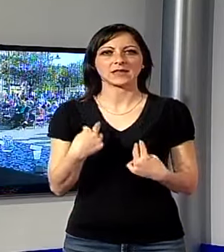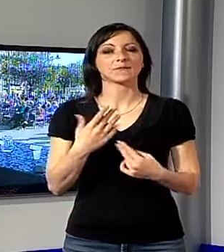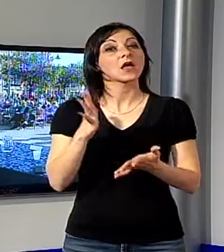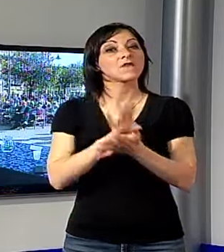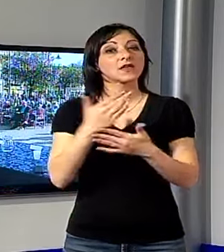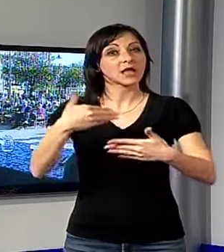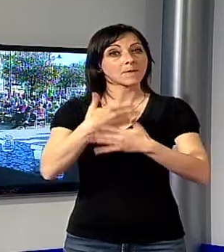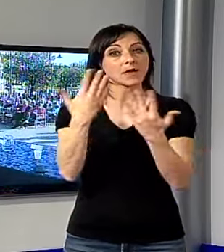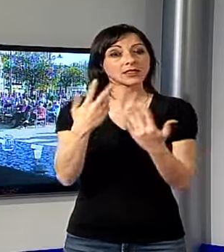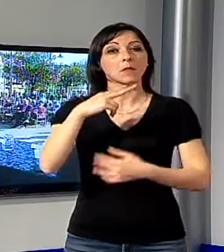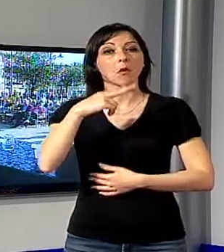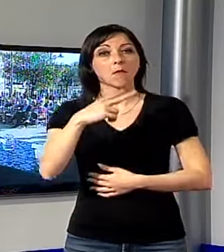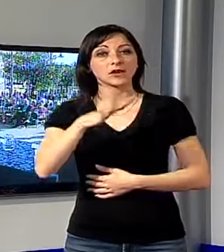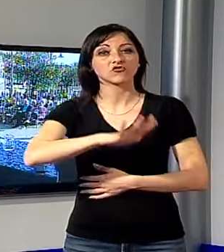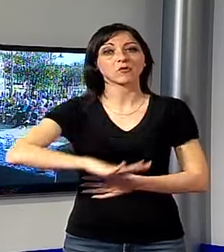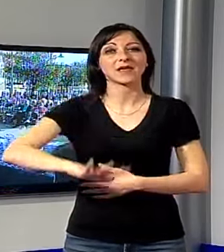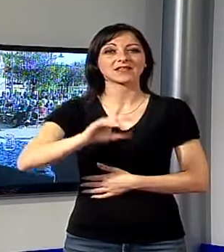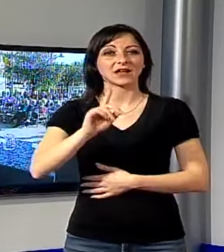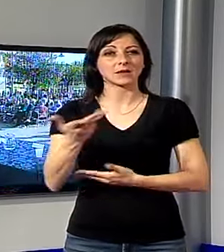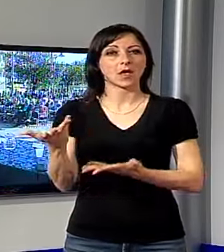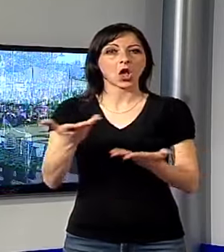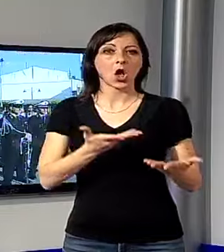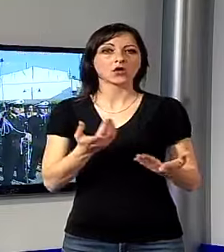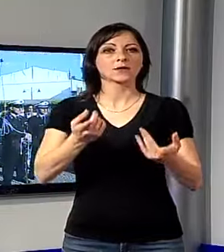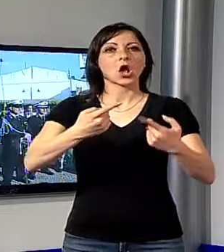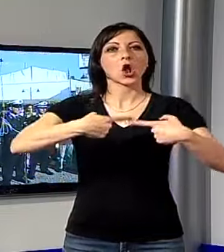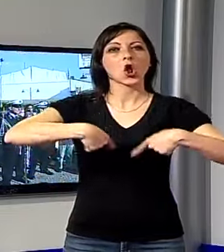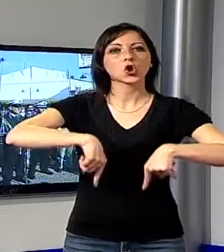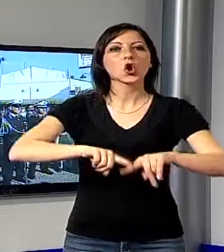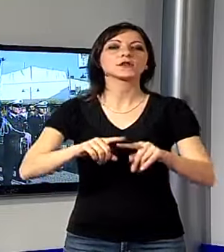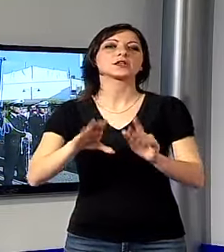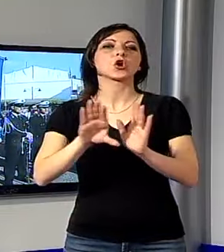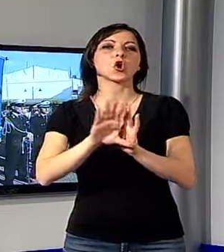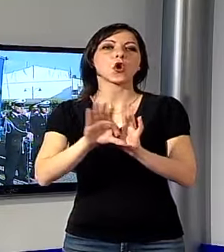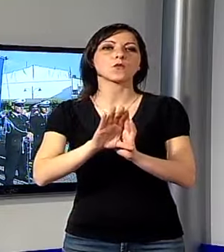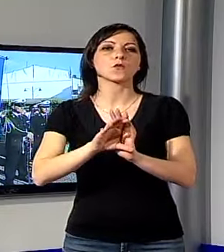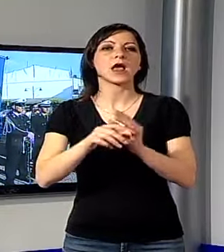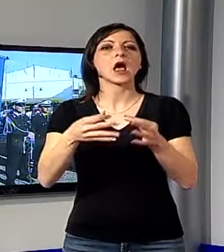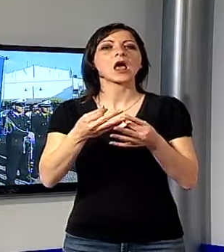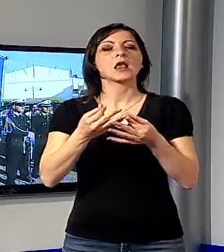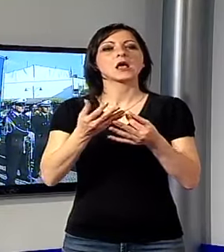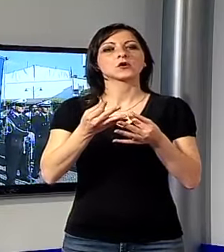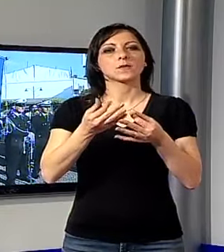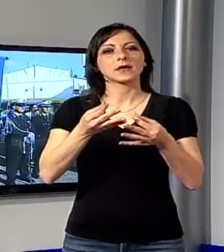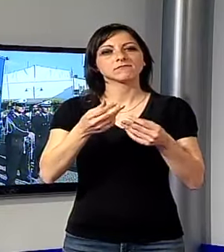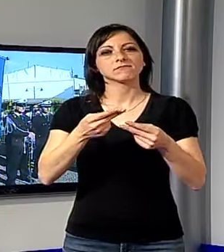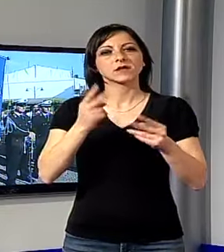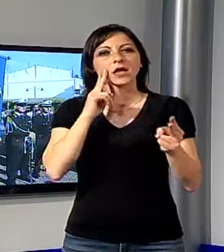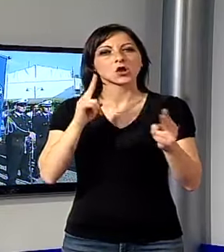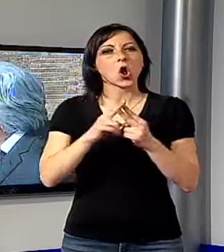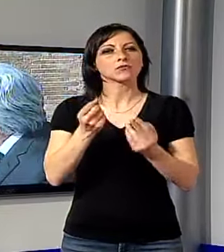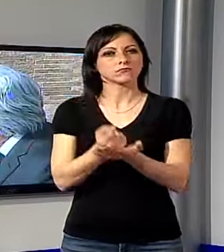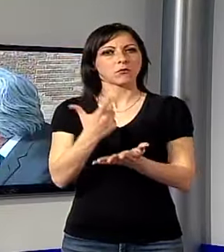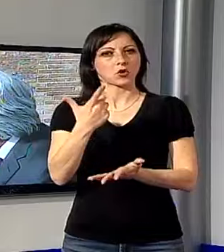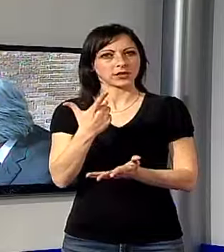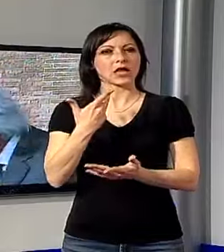nel pomeriggio Piazza Garibaldi ha ospitato il Consiglio Comunale in seduta solenne. Al fianco del sindaco Umberto Buratti, anche il